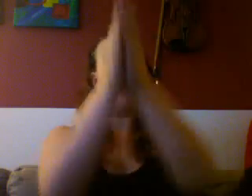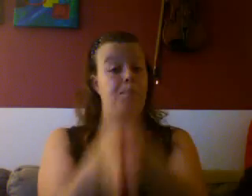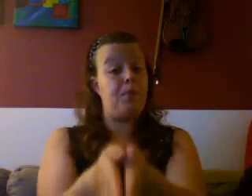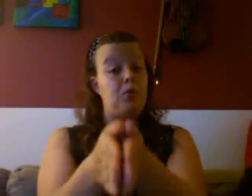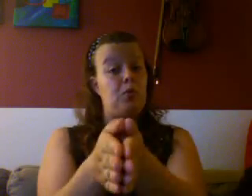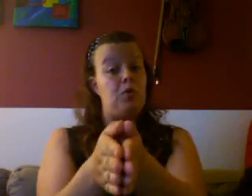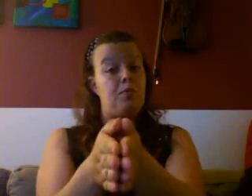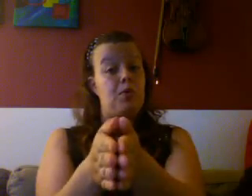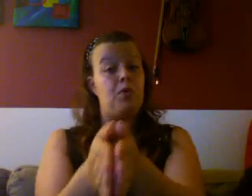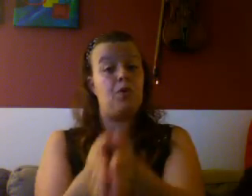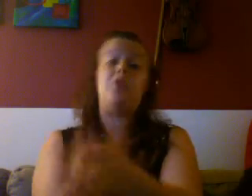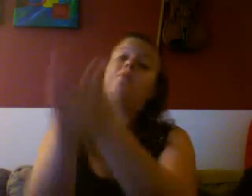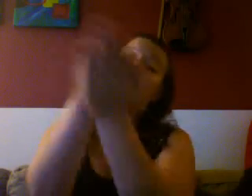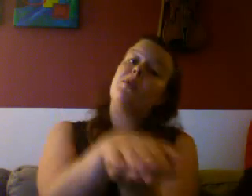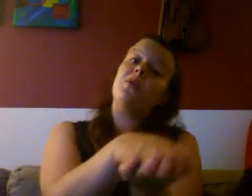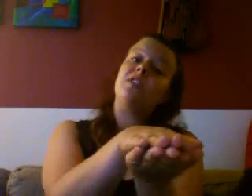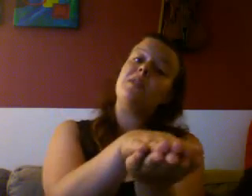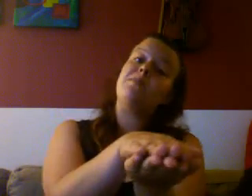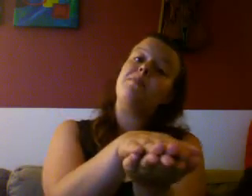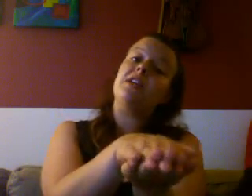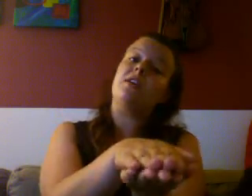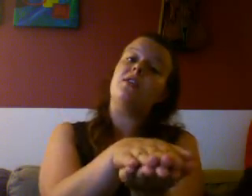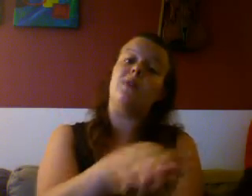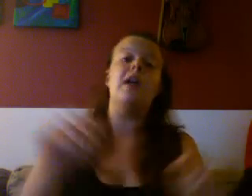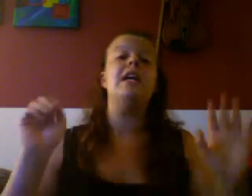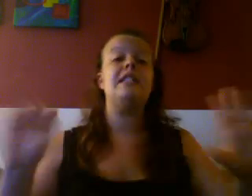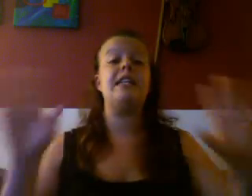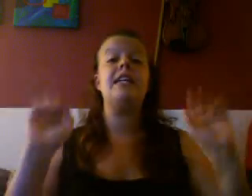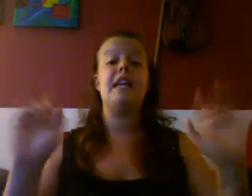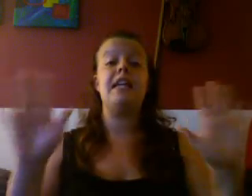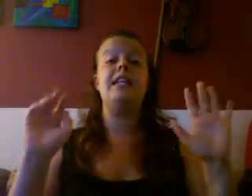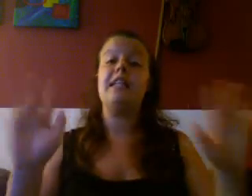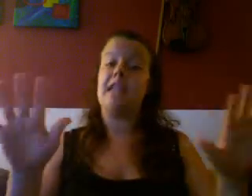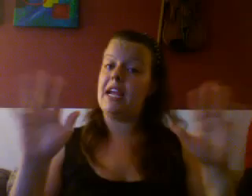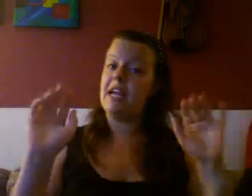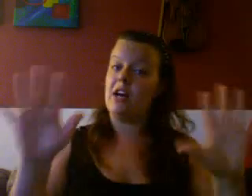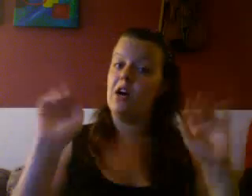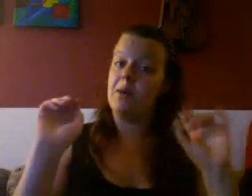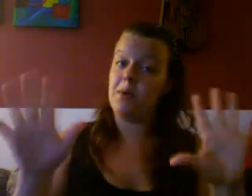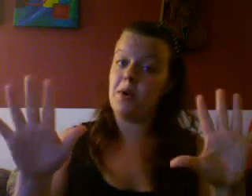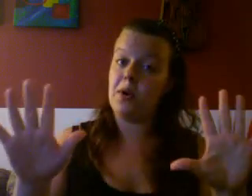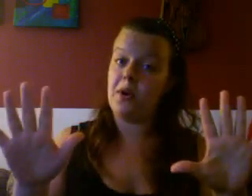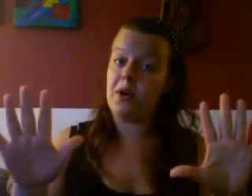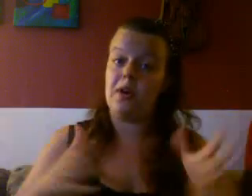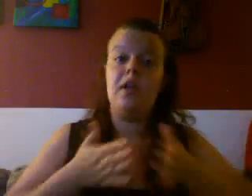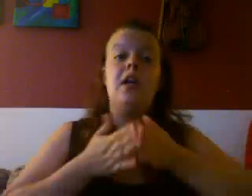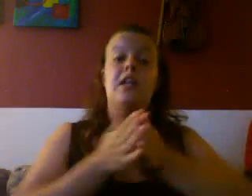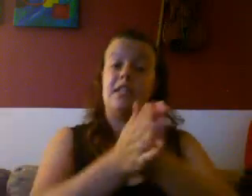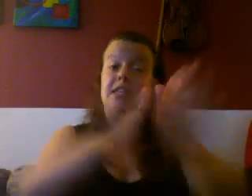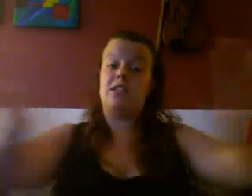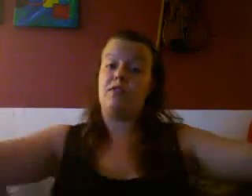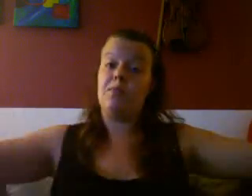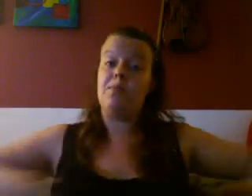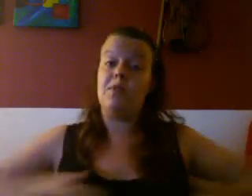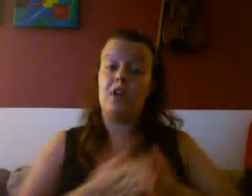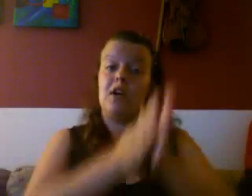indianer, børn. De svømmede, og de